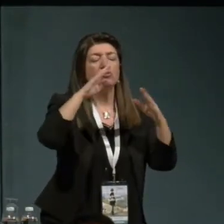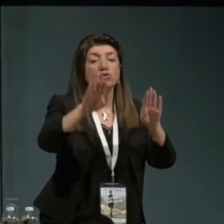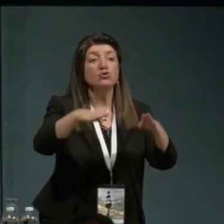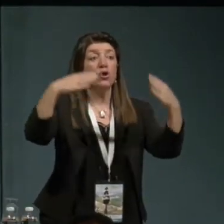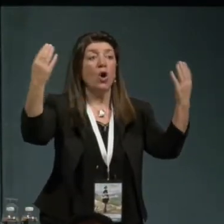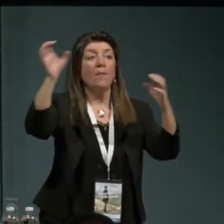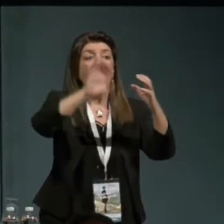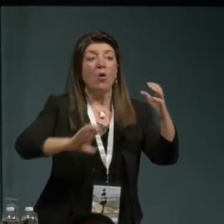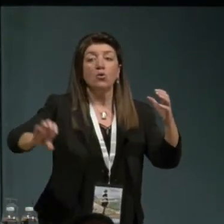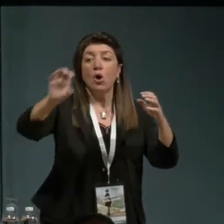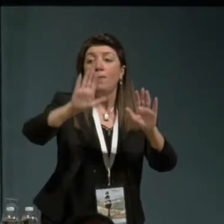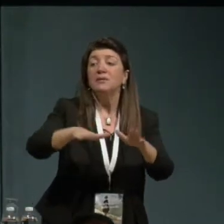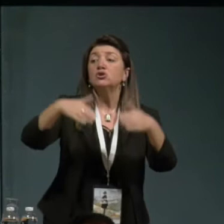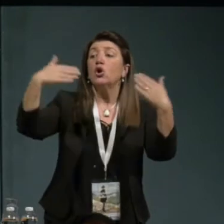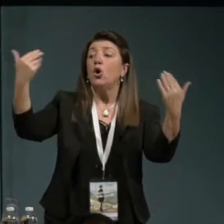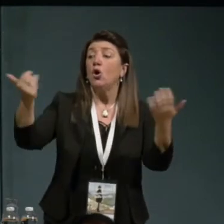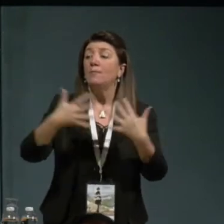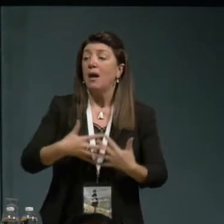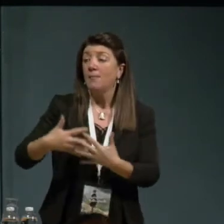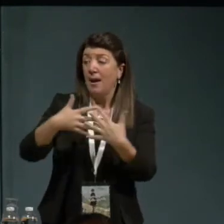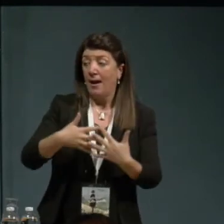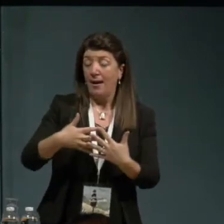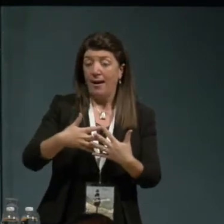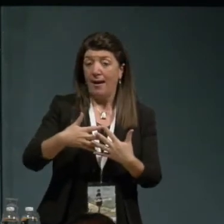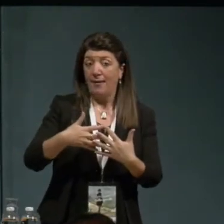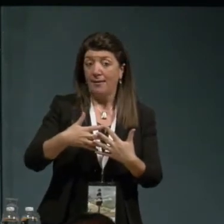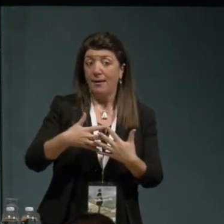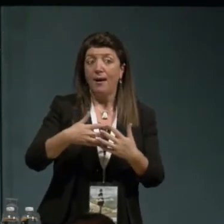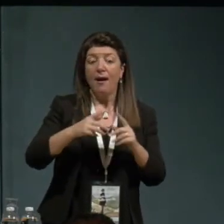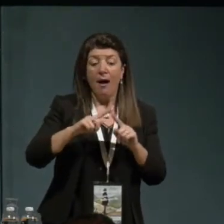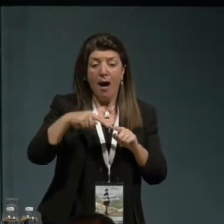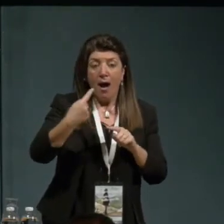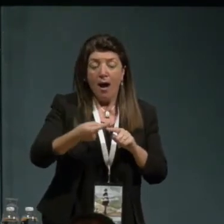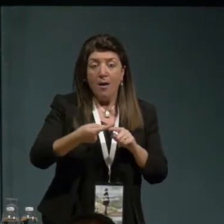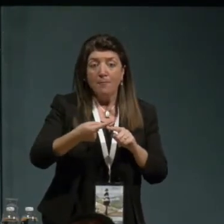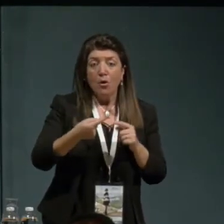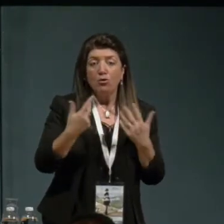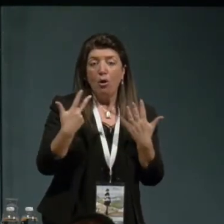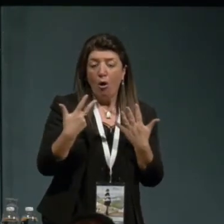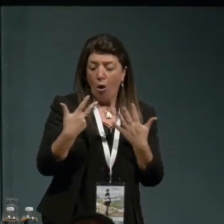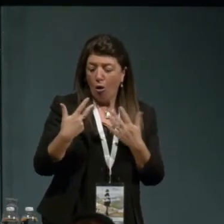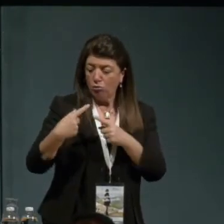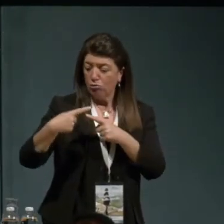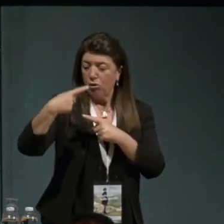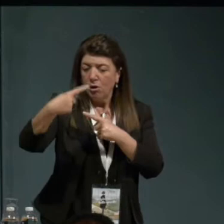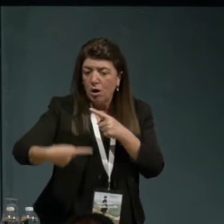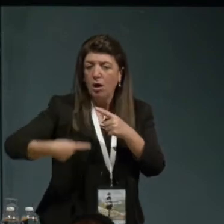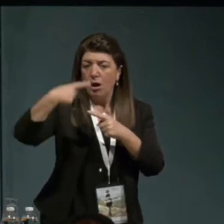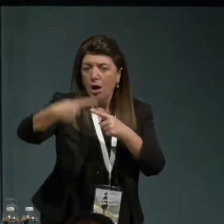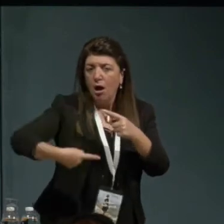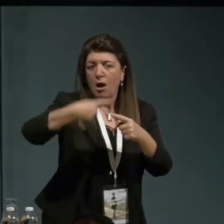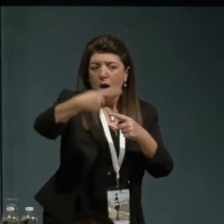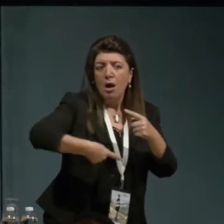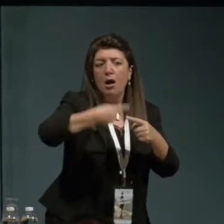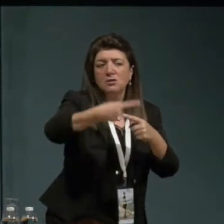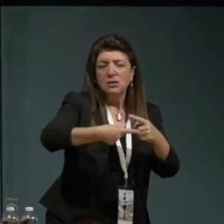e in quello stesso anno fu posto termine dopo otto secoli alla presenza